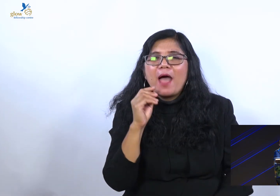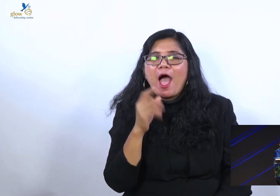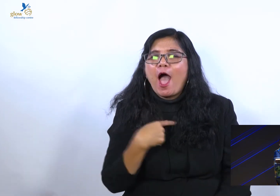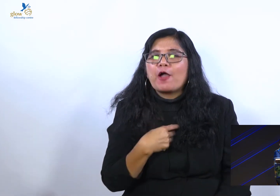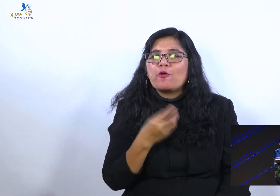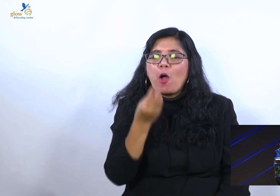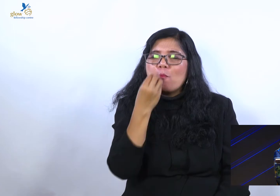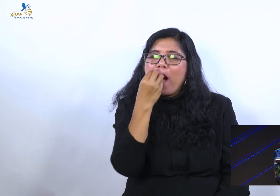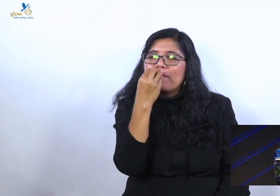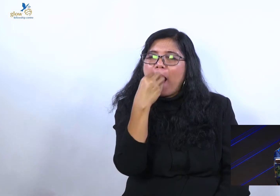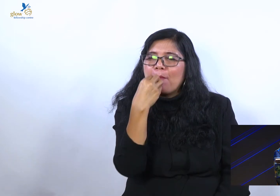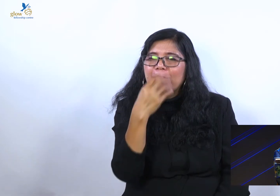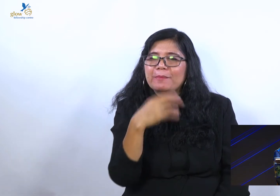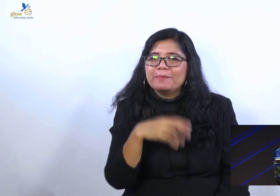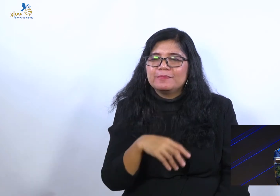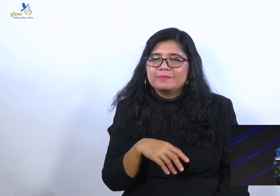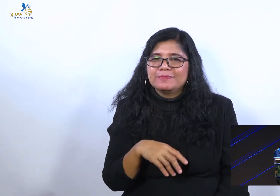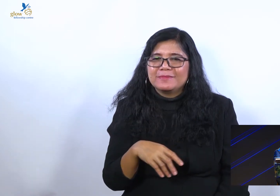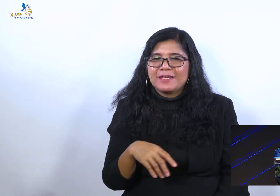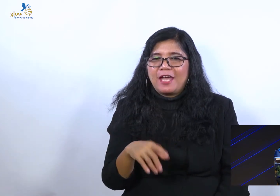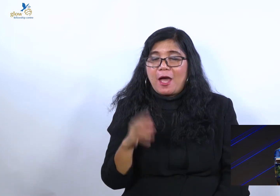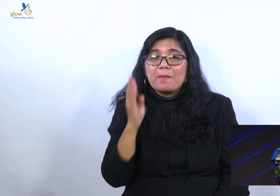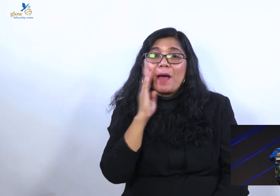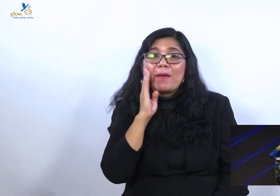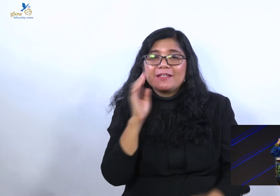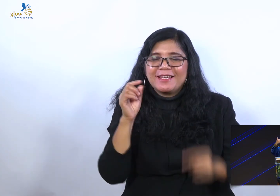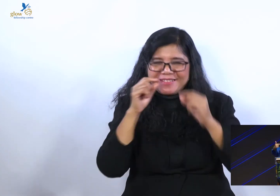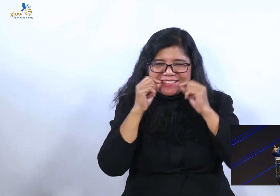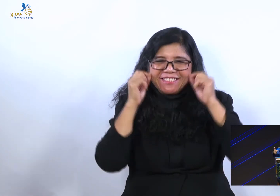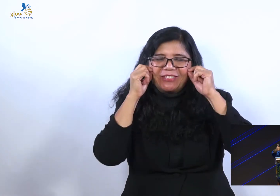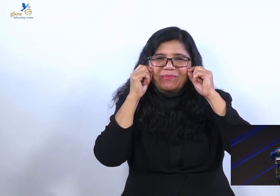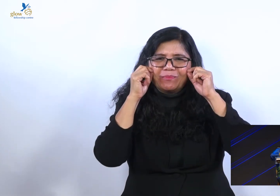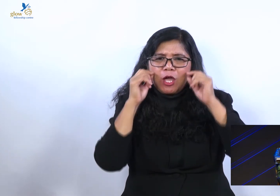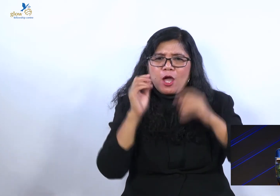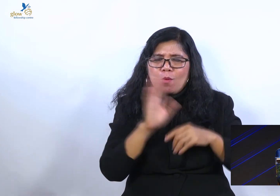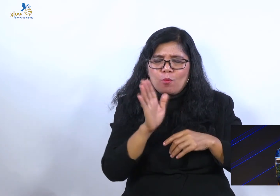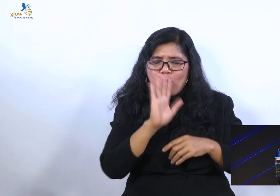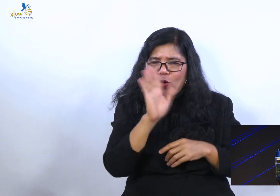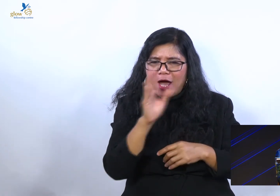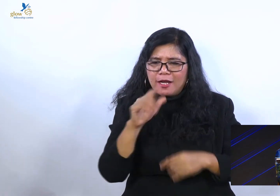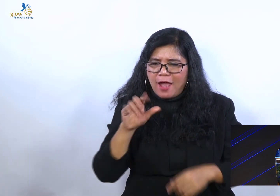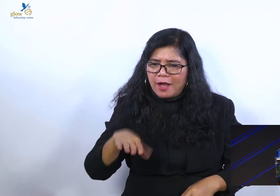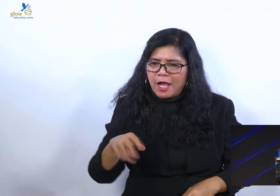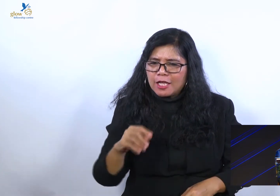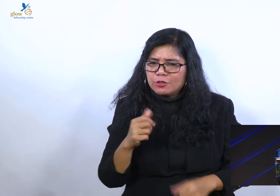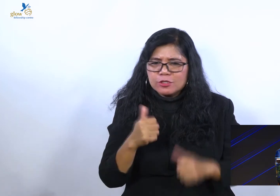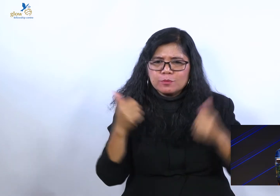Bukan karena dia sempurna. Tapi karena saudara mengerti apa maksudnya.